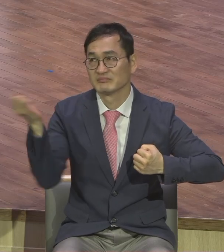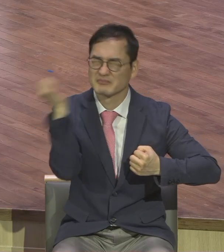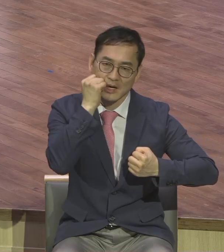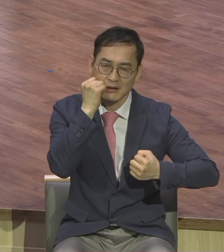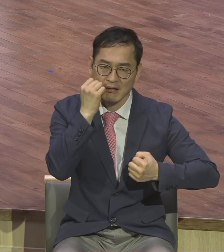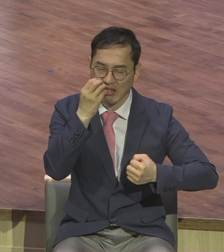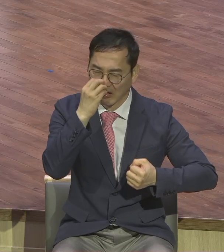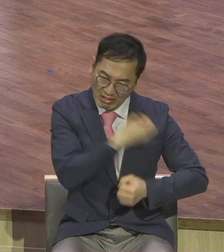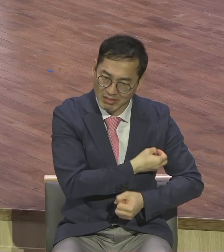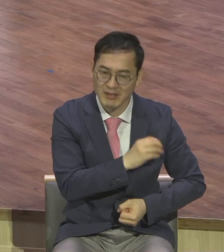돼요.